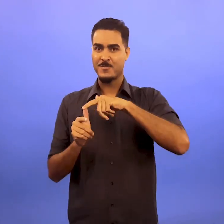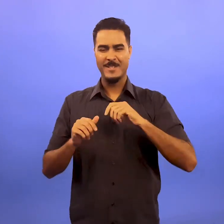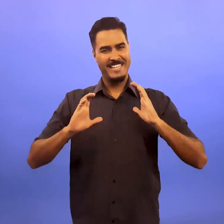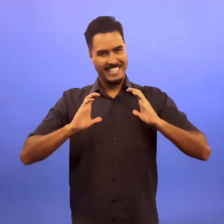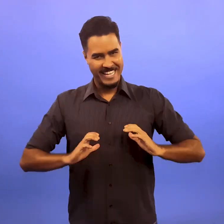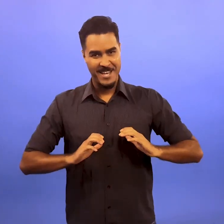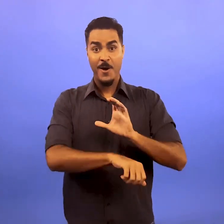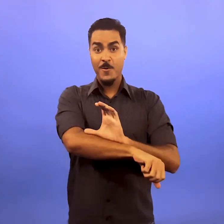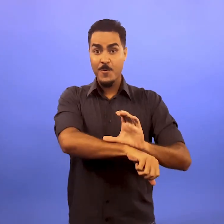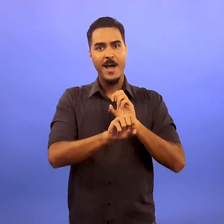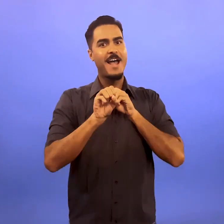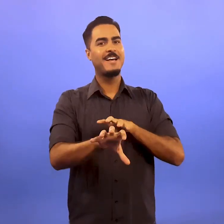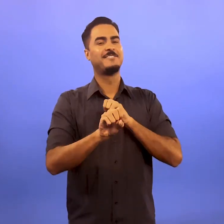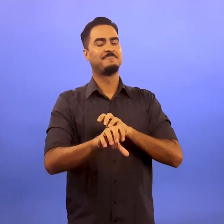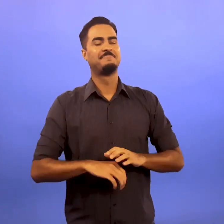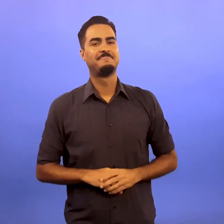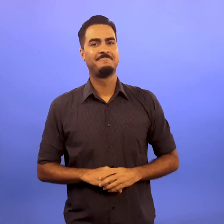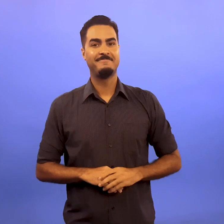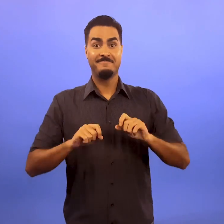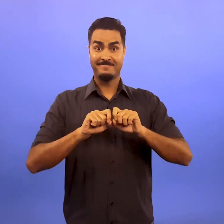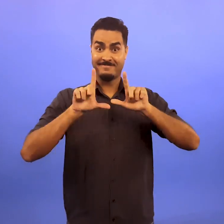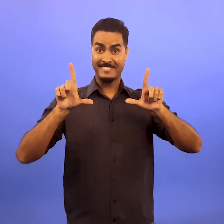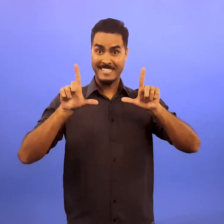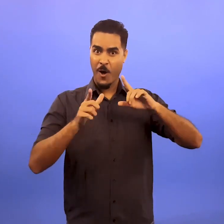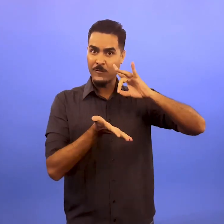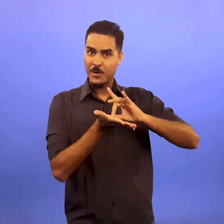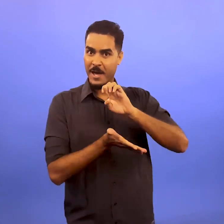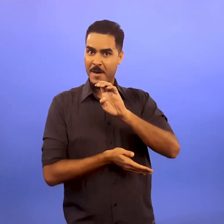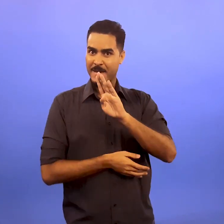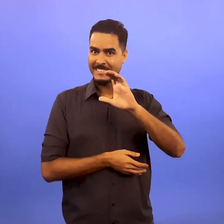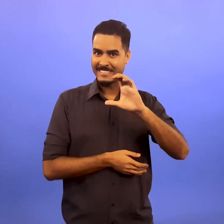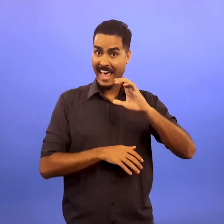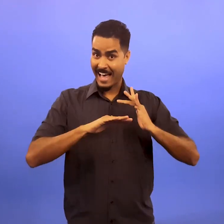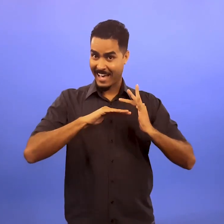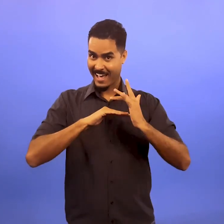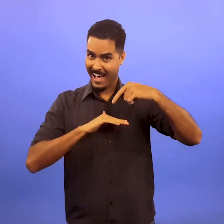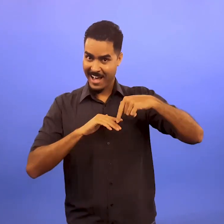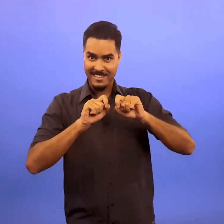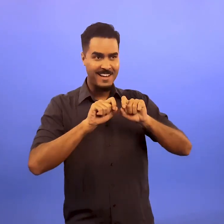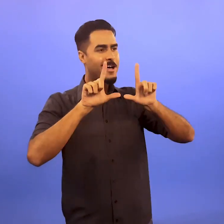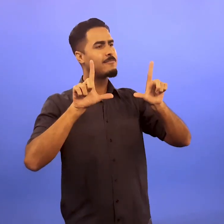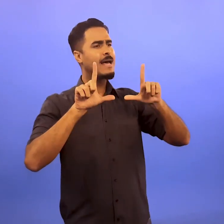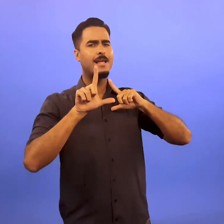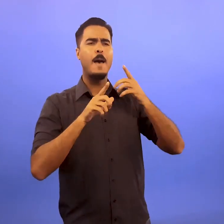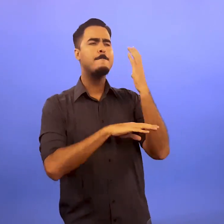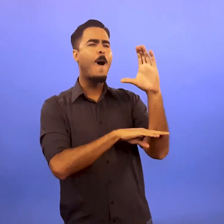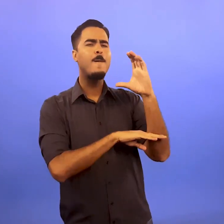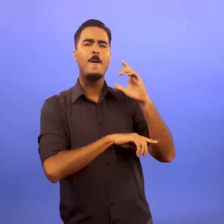Tem cidadania, cultura e educação. Na página oficial da Empresa Brasil de Comunicação, nesta rede social,